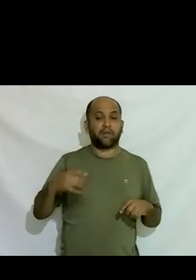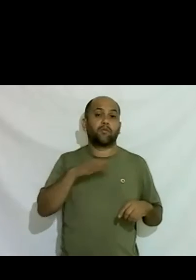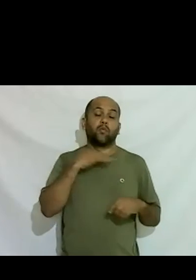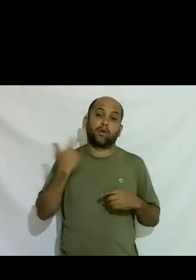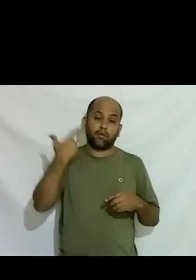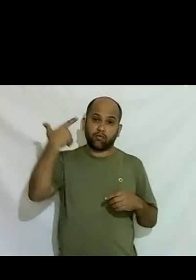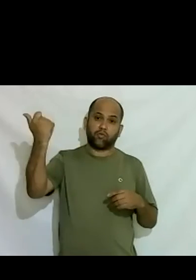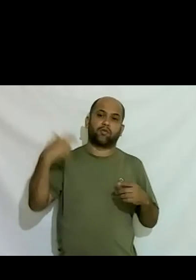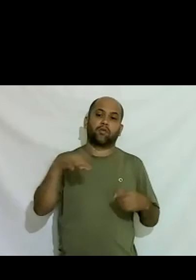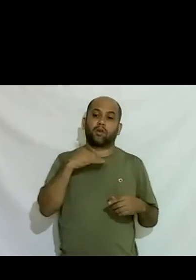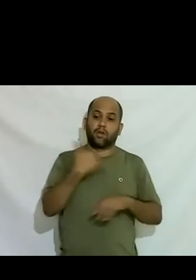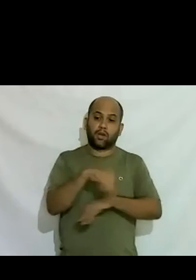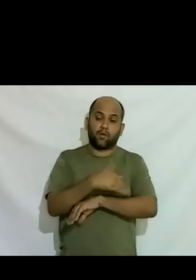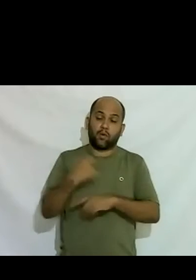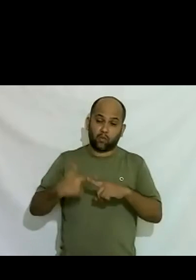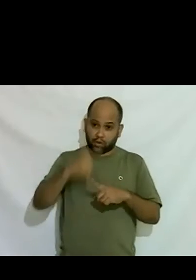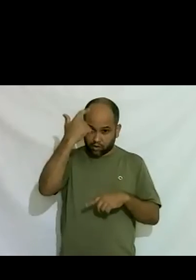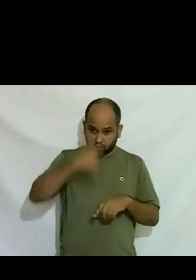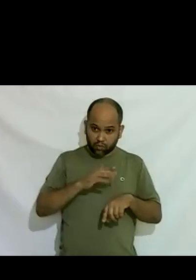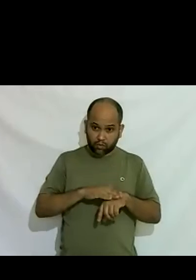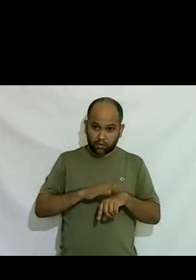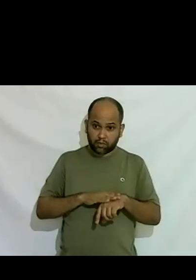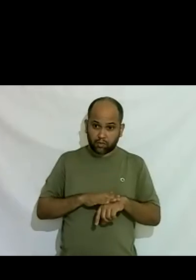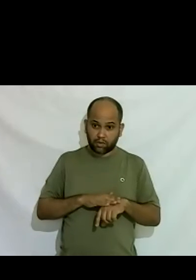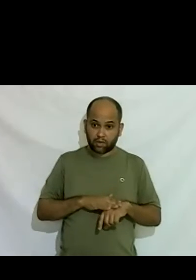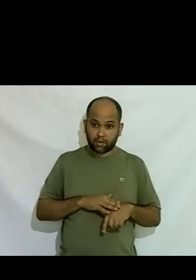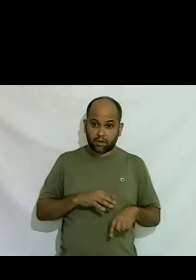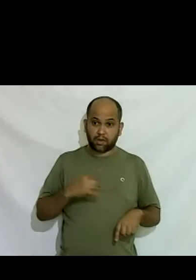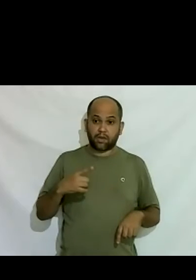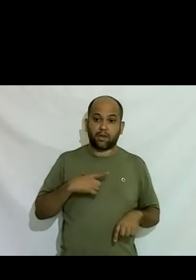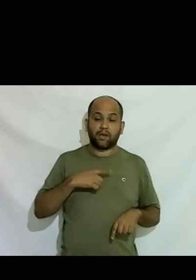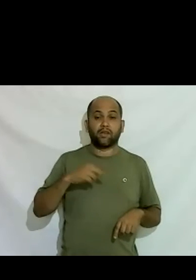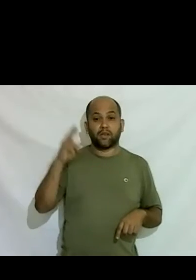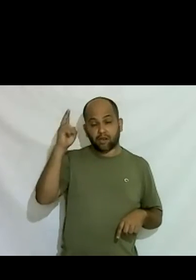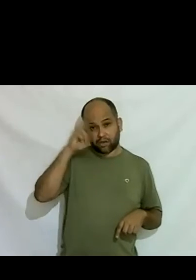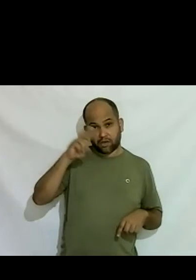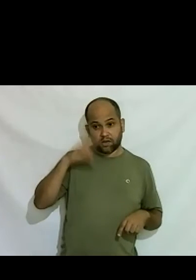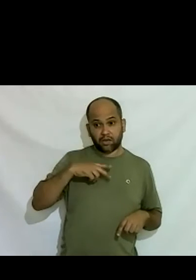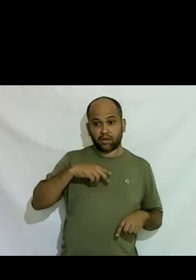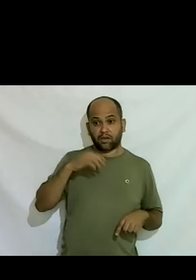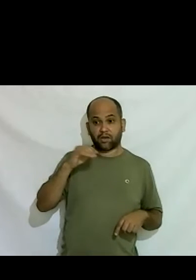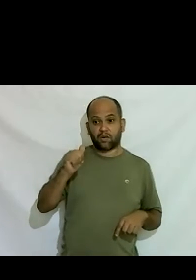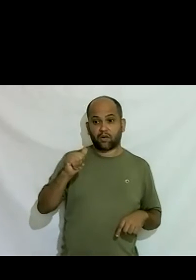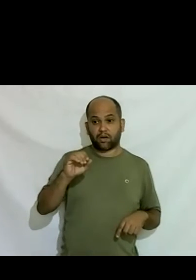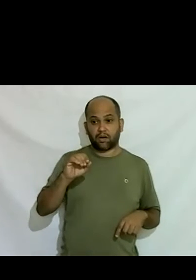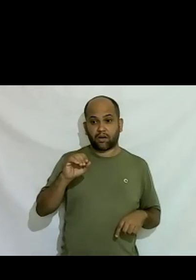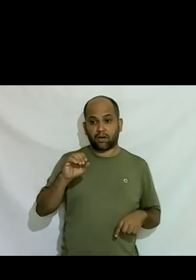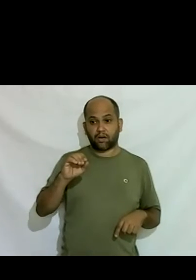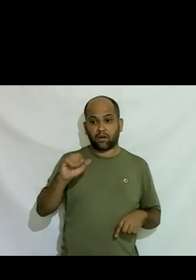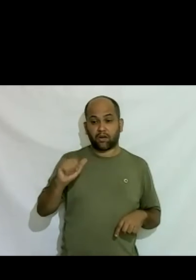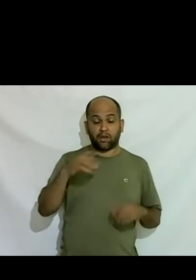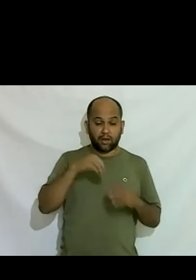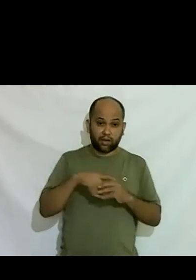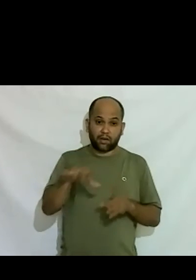da rua simplesmente por ser e minhas palestras pela OMS do Brasil se chamam o direito de existir